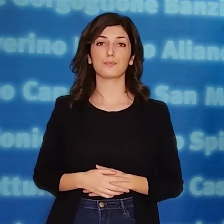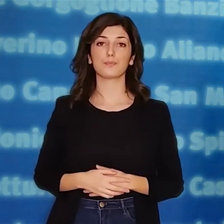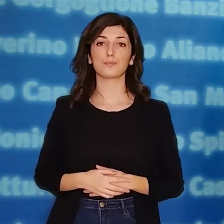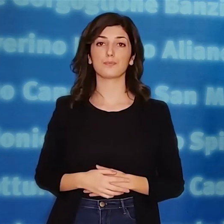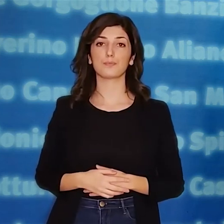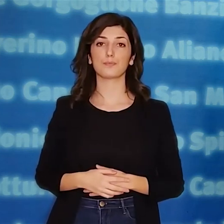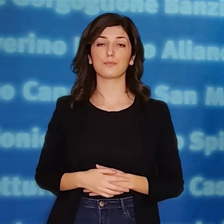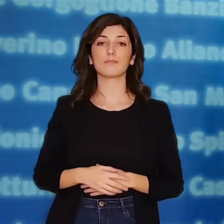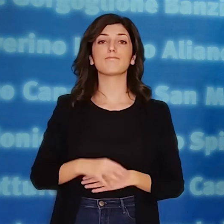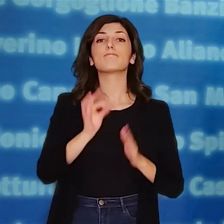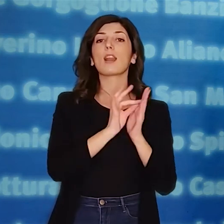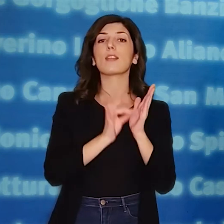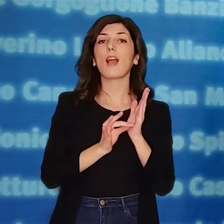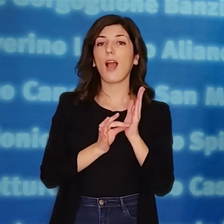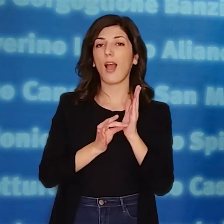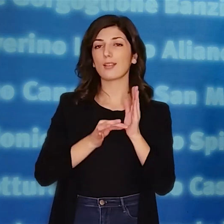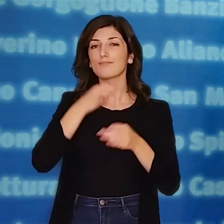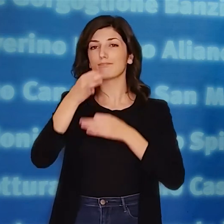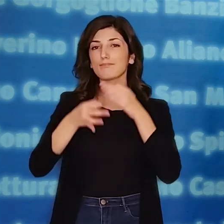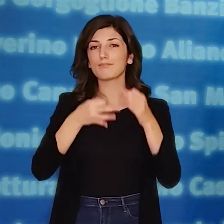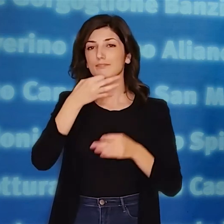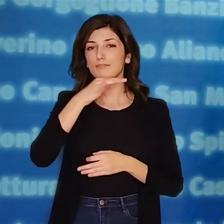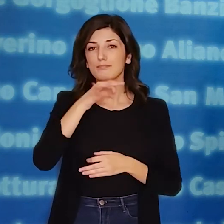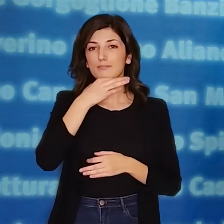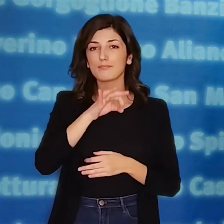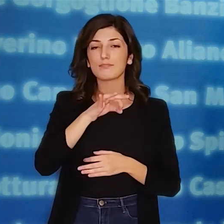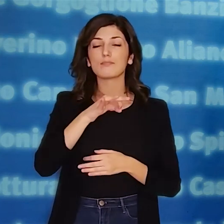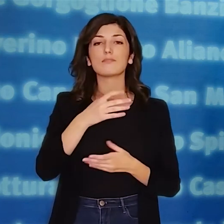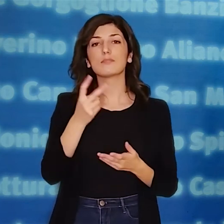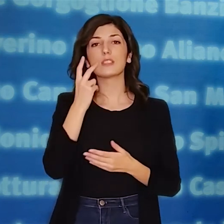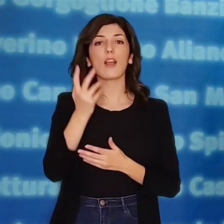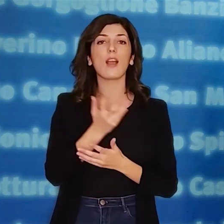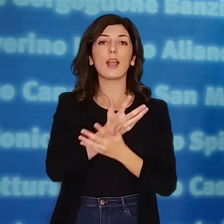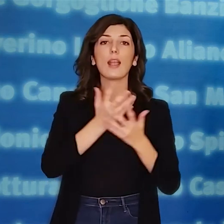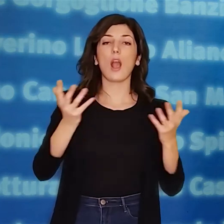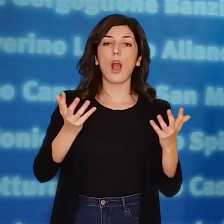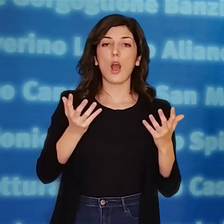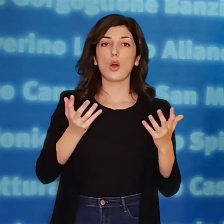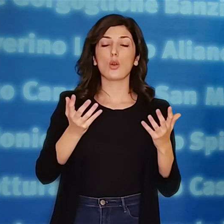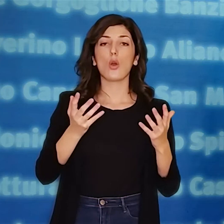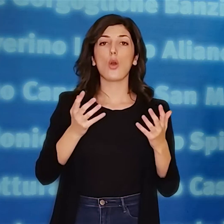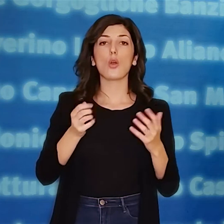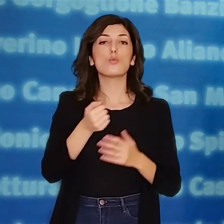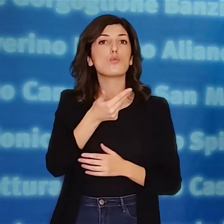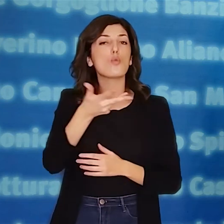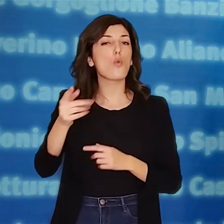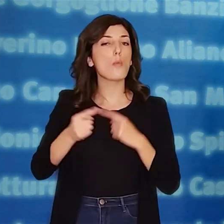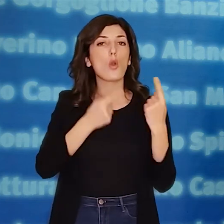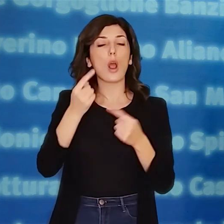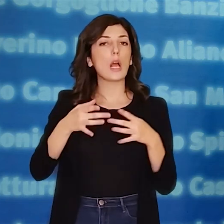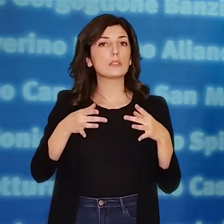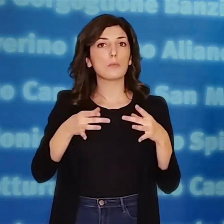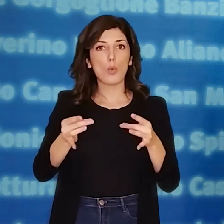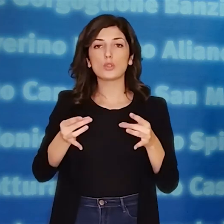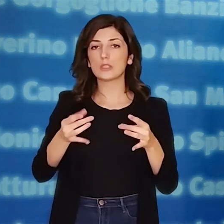Alcune considerazioni in base ai dati presentati. Nei dati illustrati si continua ad osservare un numero